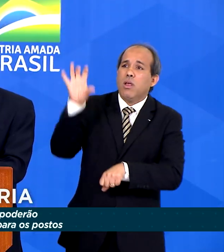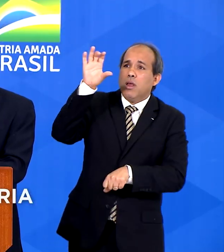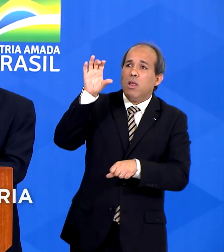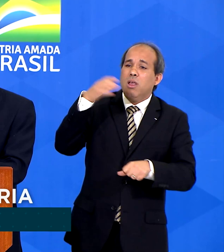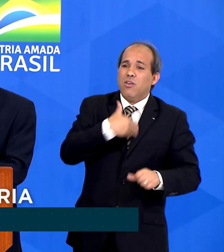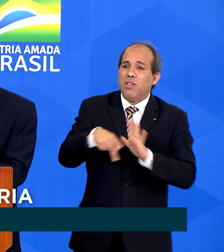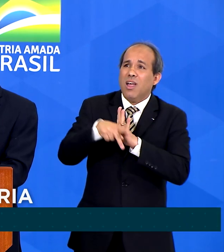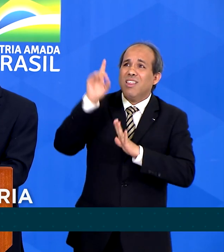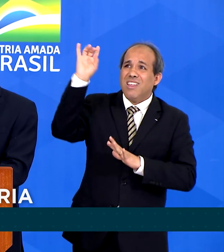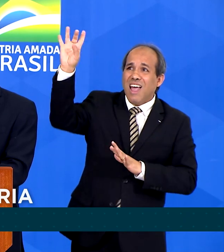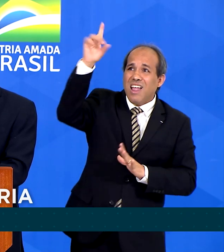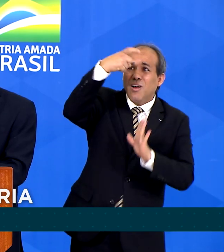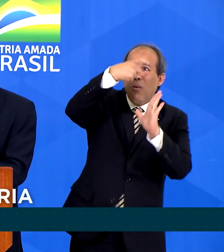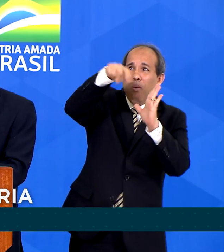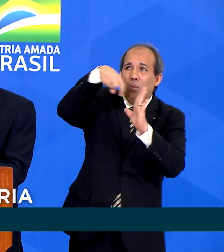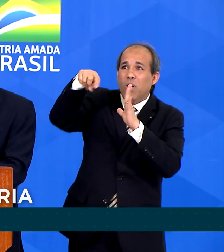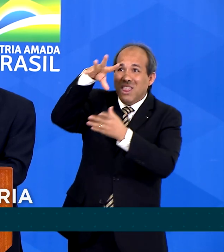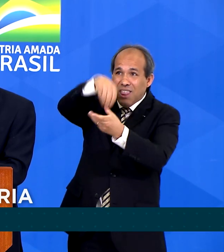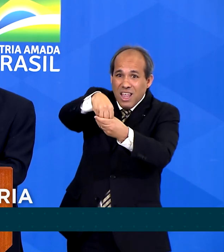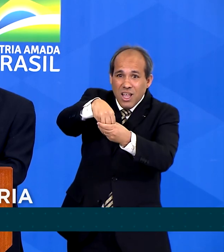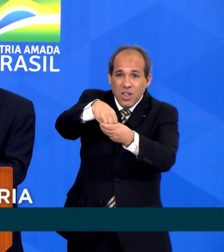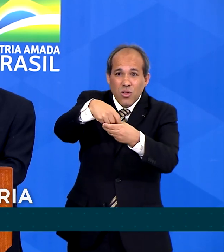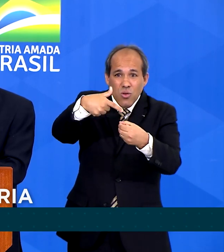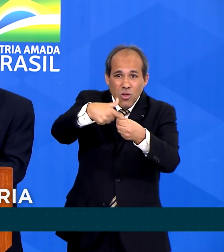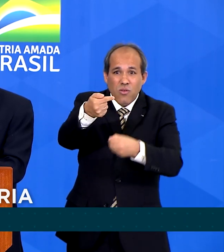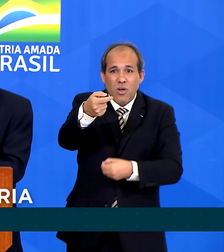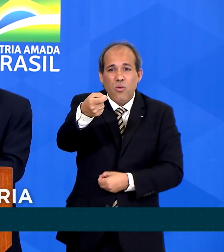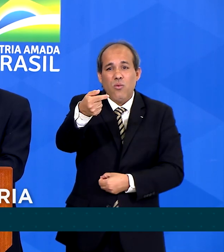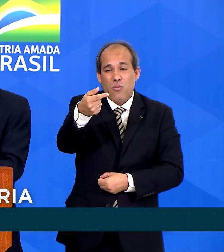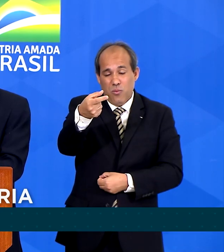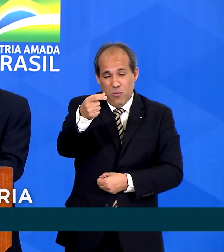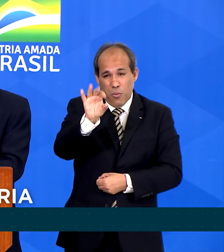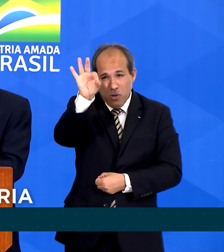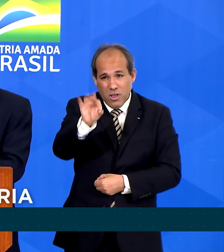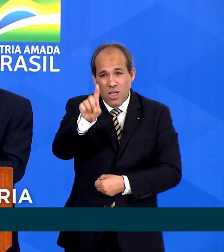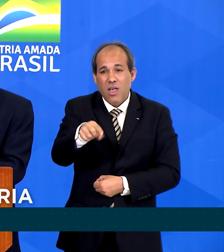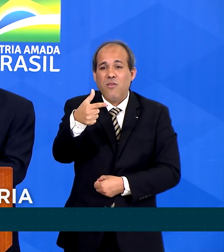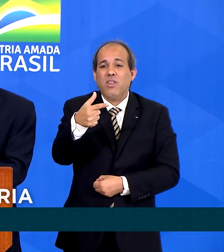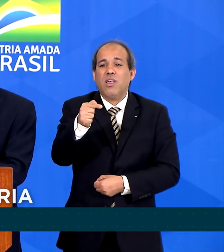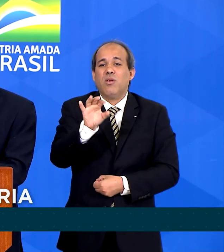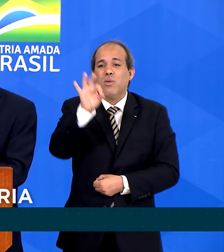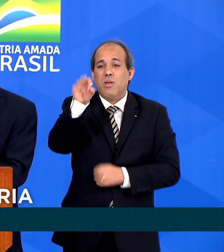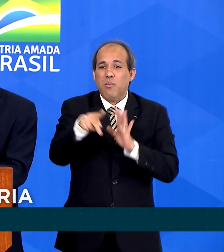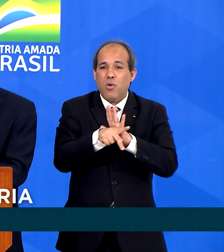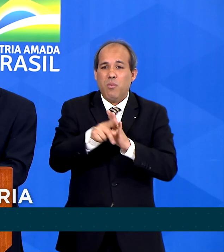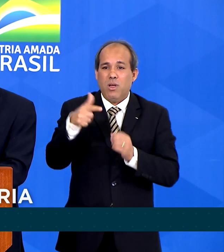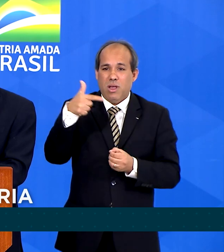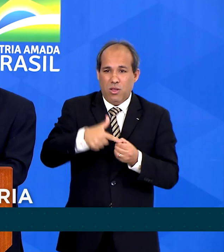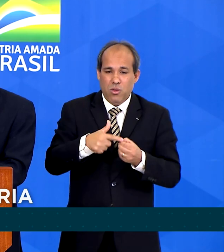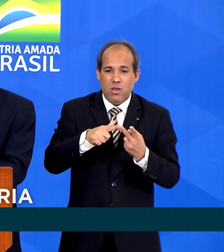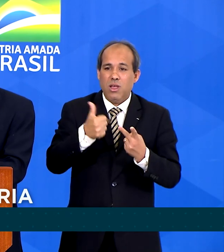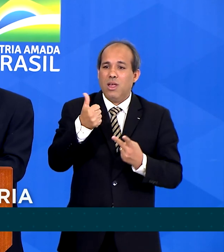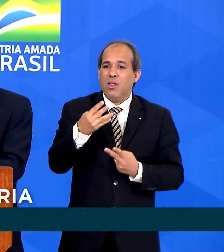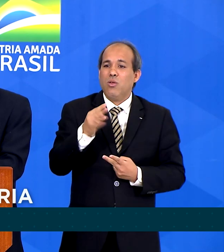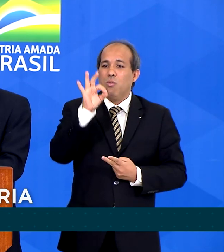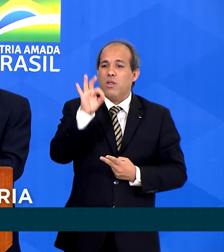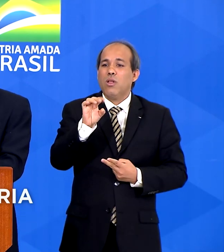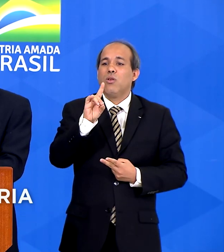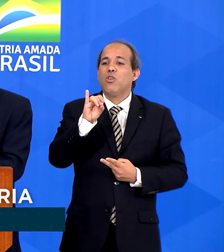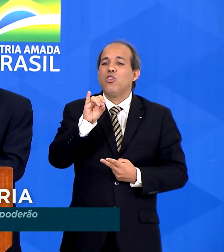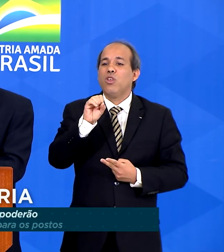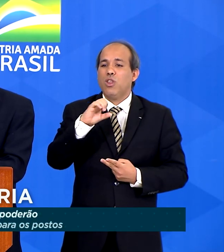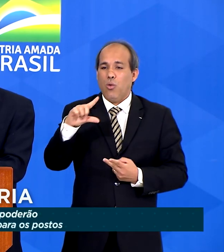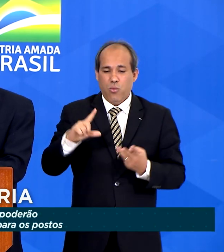representa, em média,% para a gasolina, 14% para o óleo diesel,